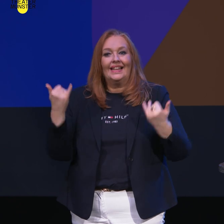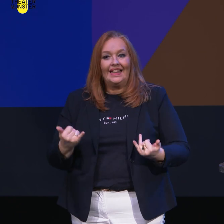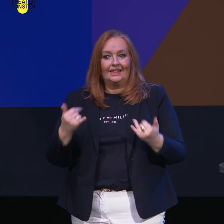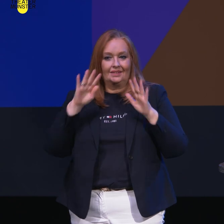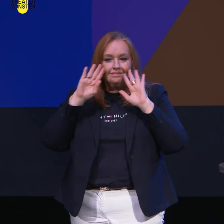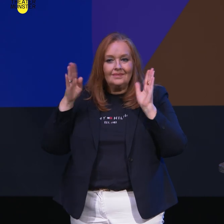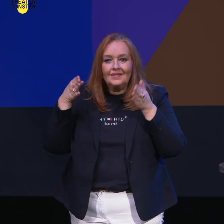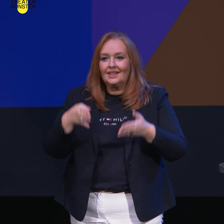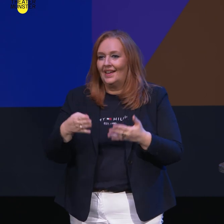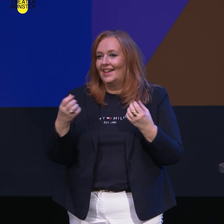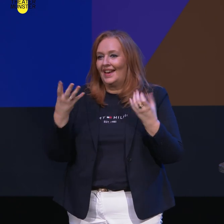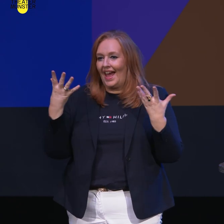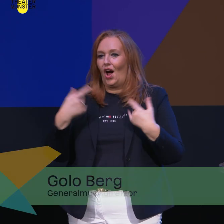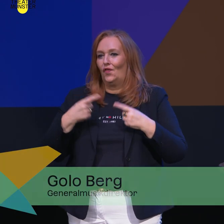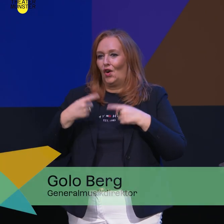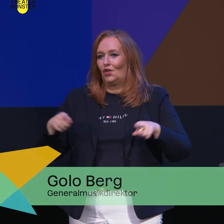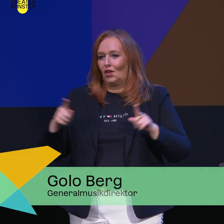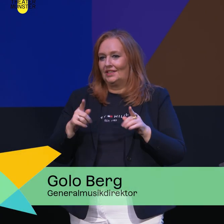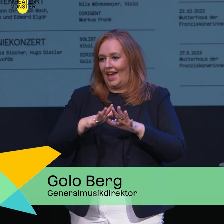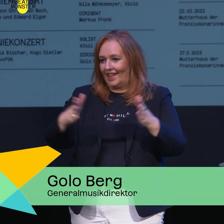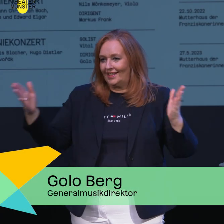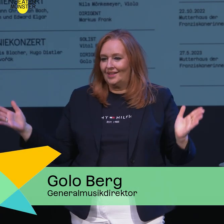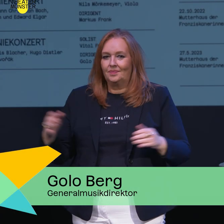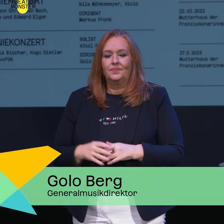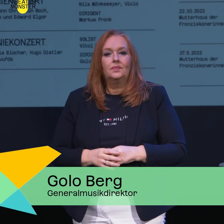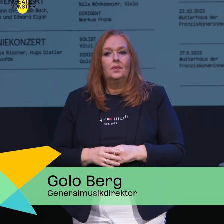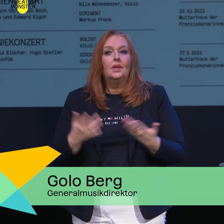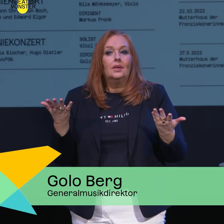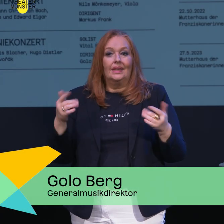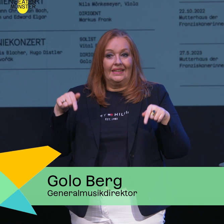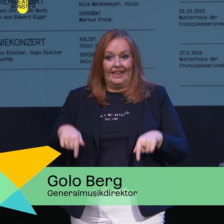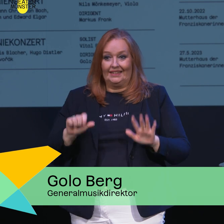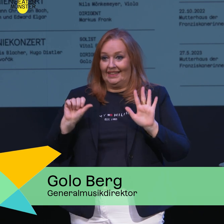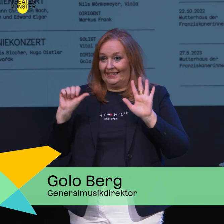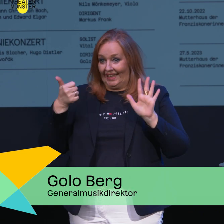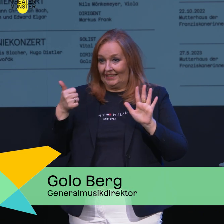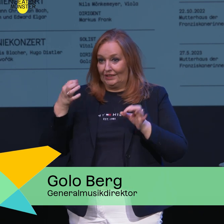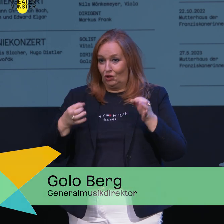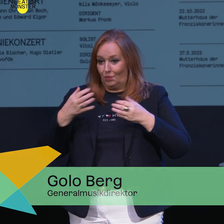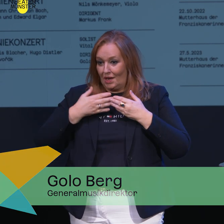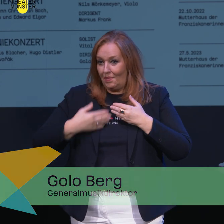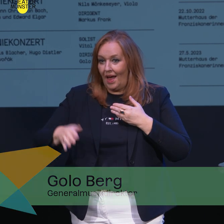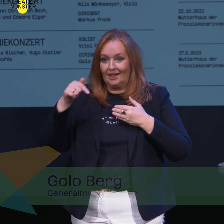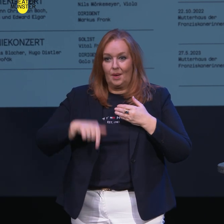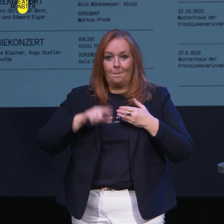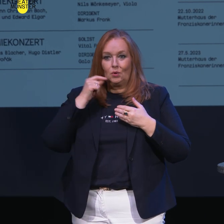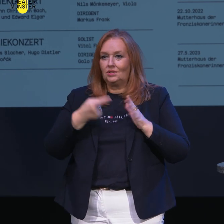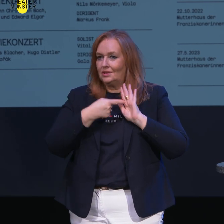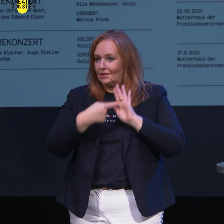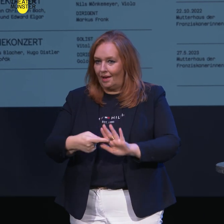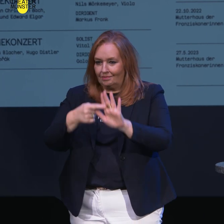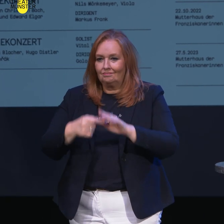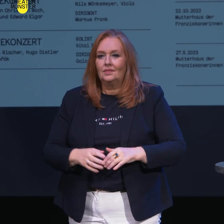konzentriere ich mich natürlich auf den Konzertspielplan. Es ist der sechste Konzertspielplan, den ich hier in Münster vorstelle.